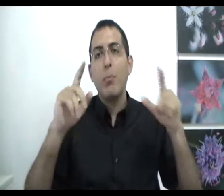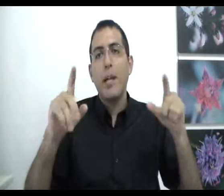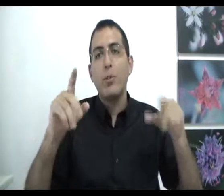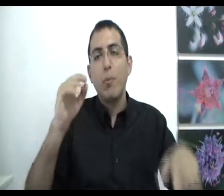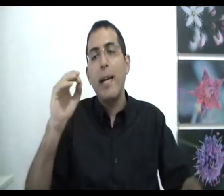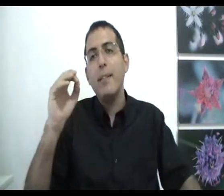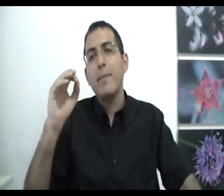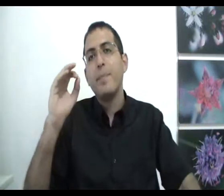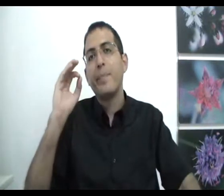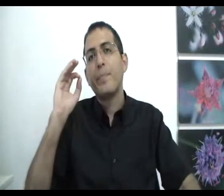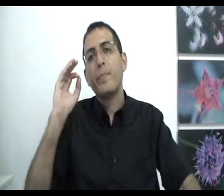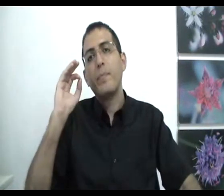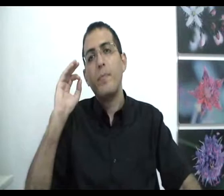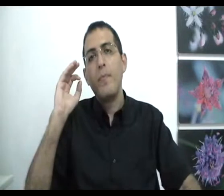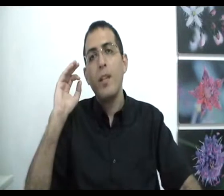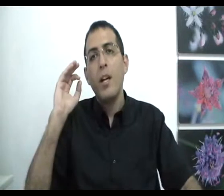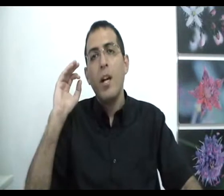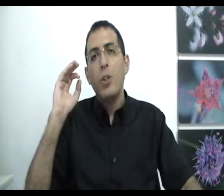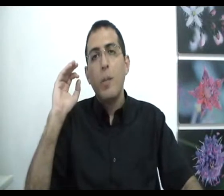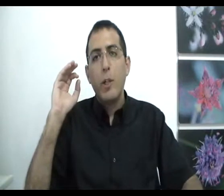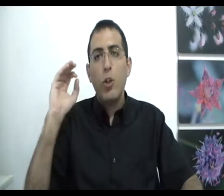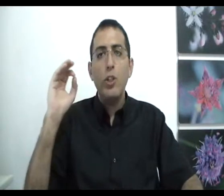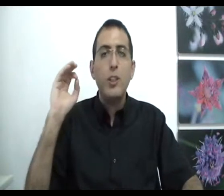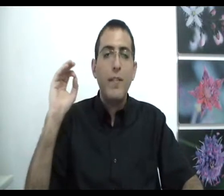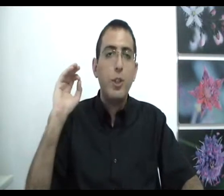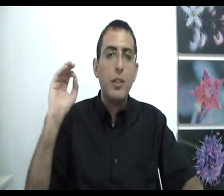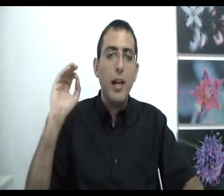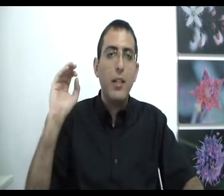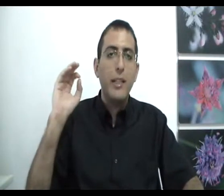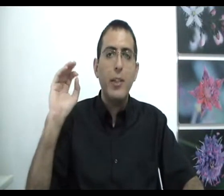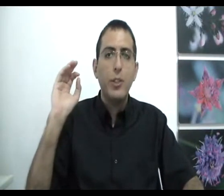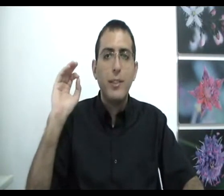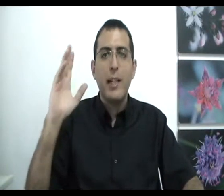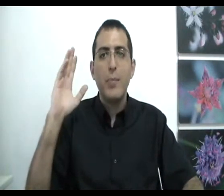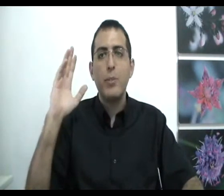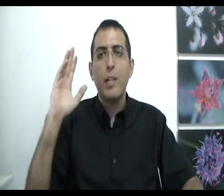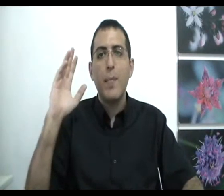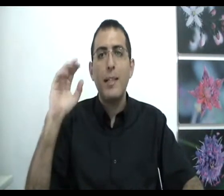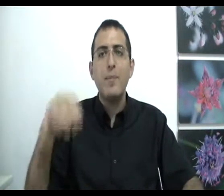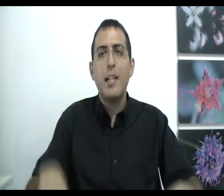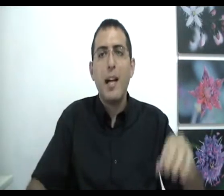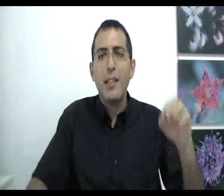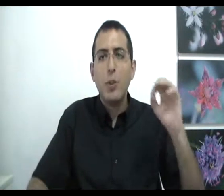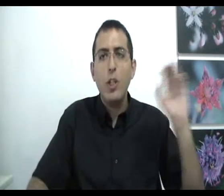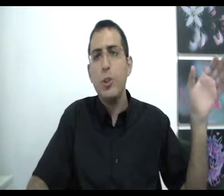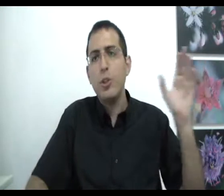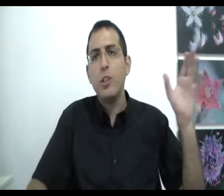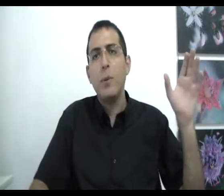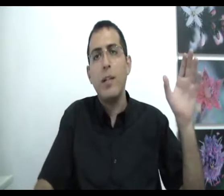אומרת? זאת אומרת שבכל שיטה ושיטה יש שכל מסוים. האדם צריך לקחת את כל השיטות שיש בעולם.